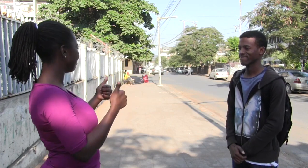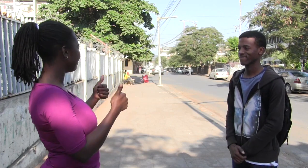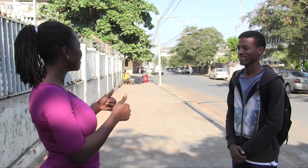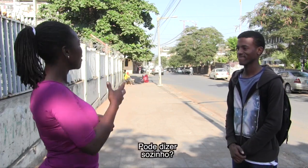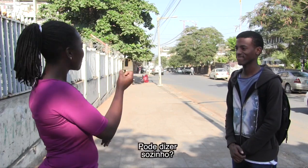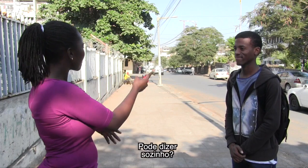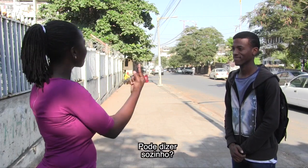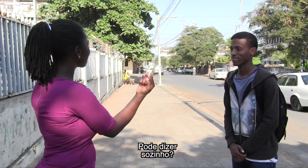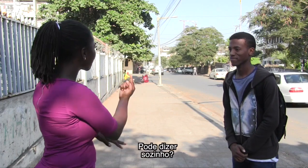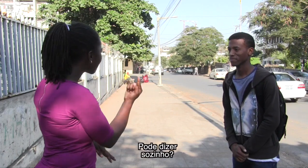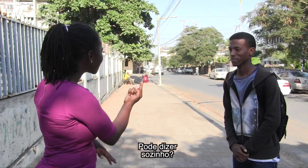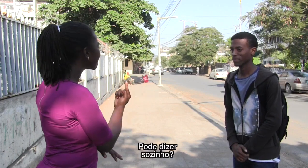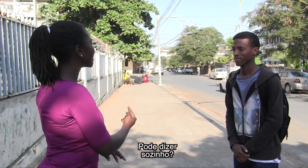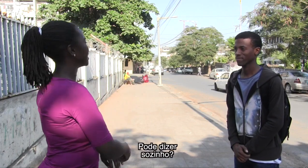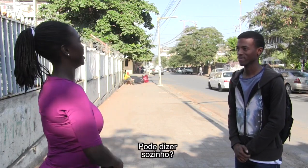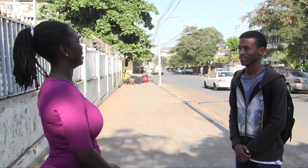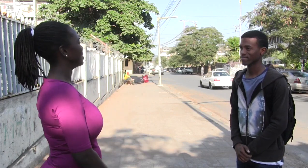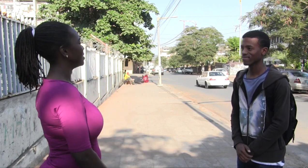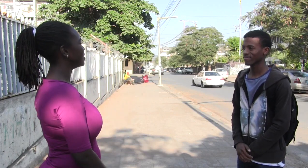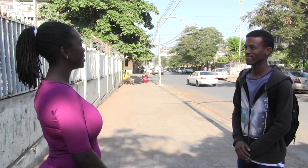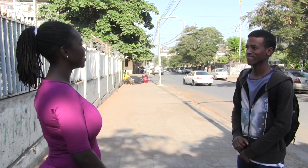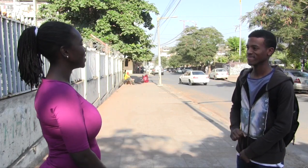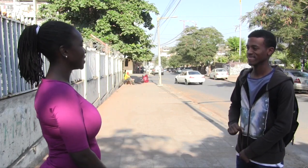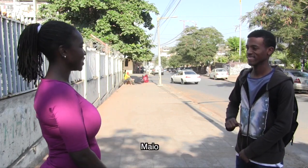Pode dizer sozinho?